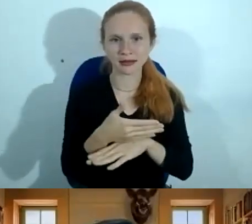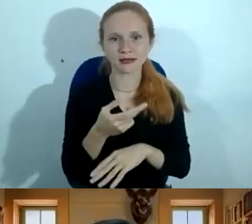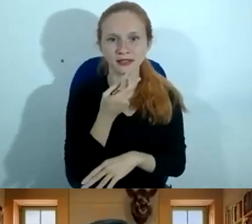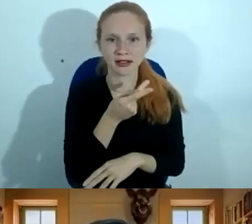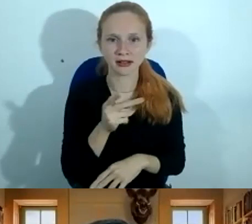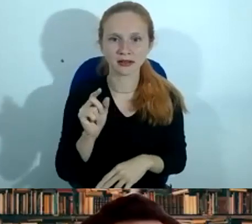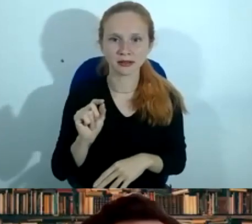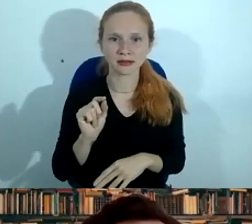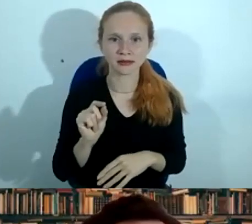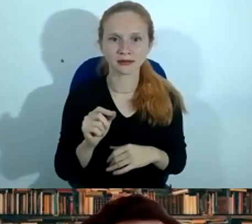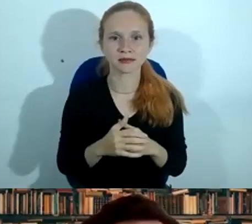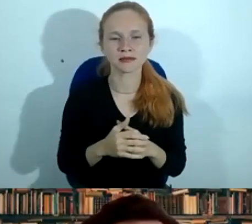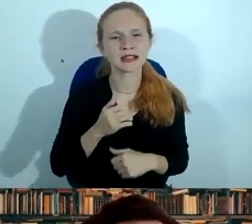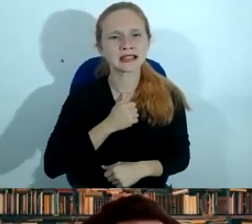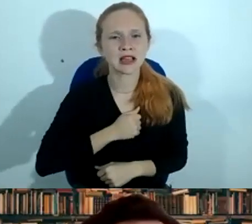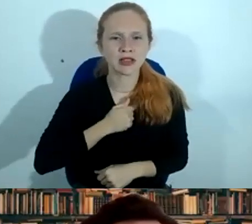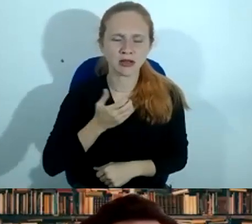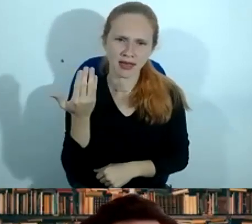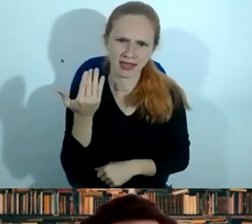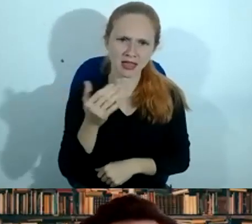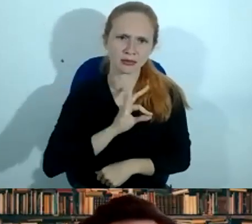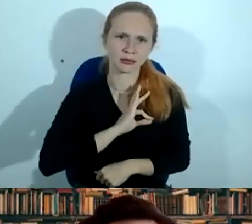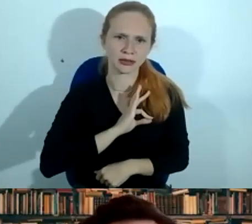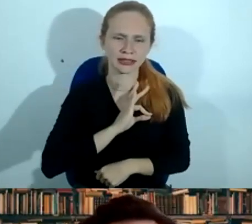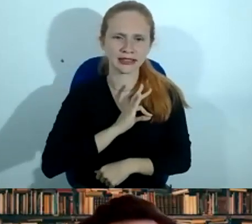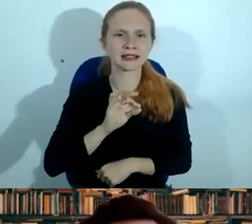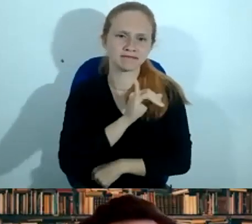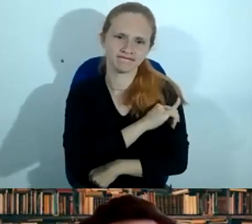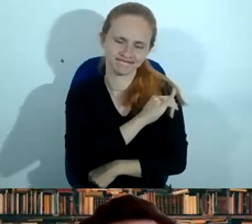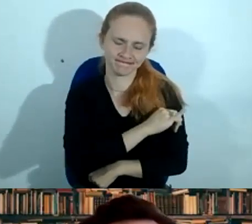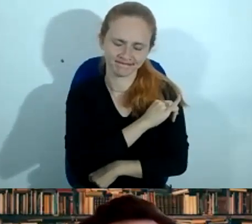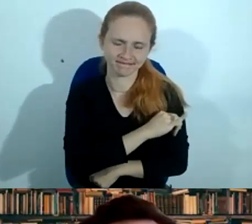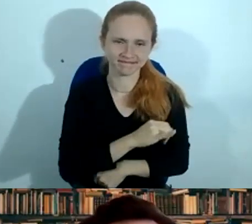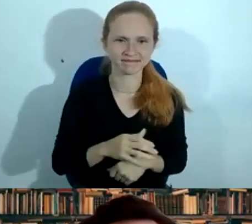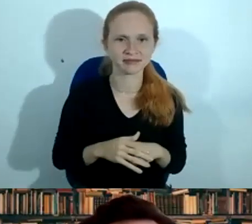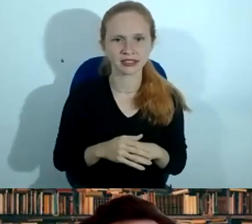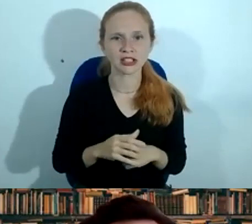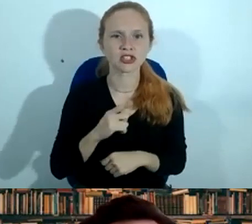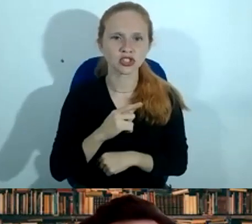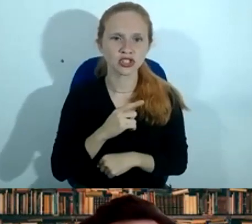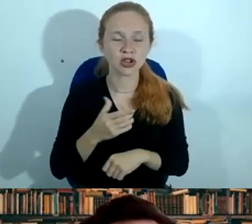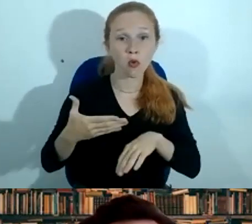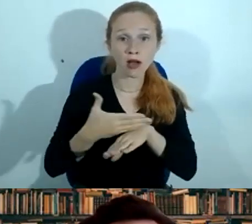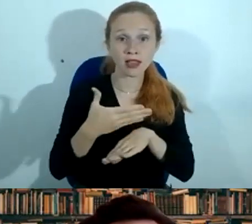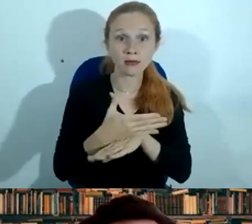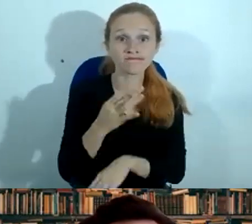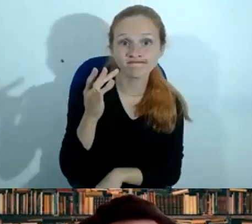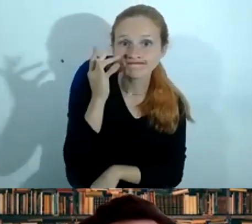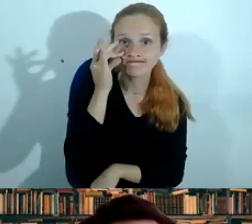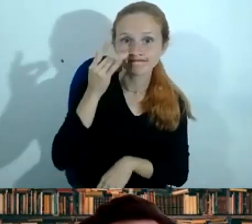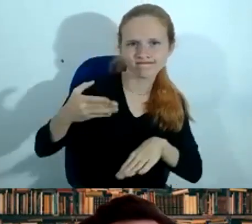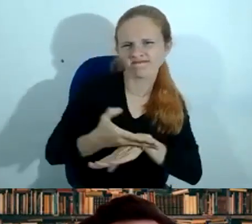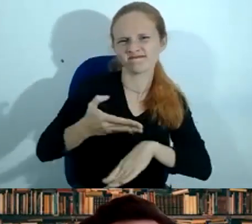sinto muita saudade do período que eu fui policial civil no estado do Rio de Janeiro, e que tinha um acesso muito presente à Escola de